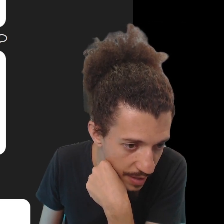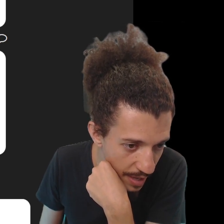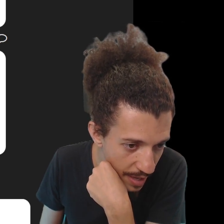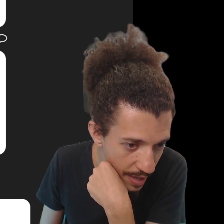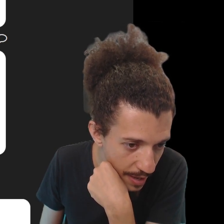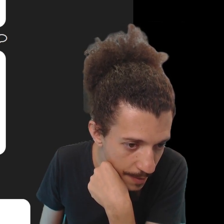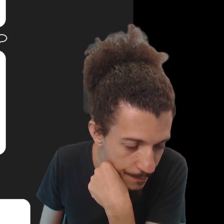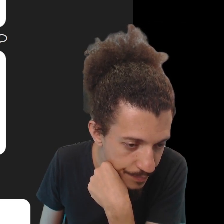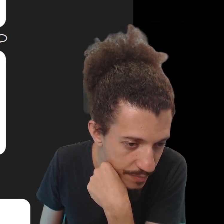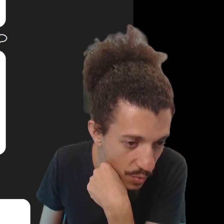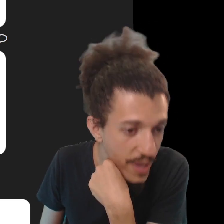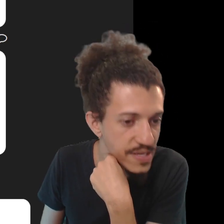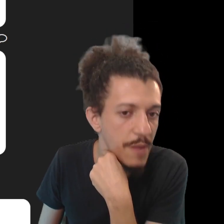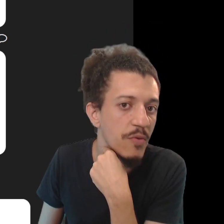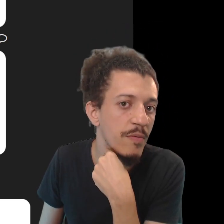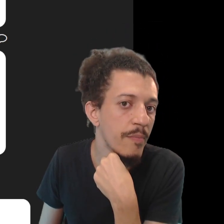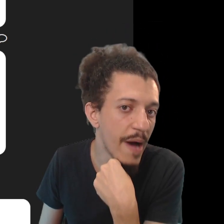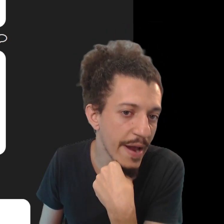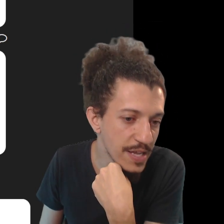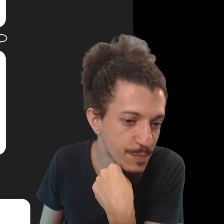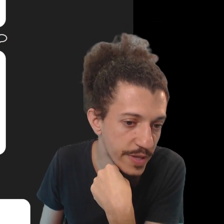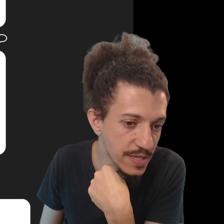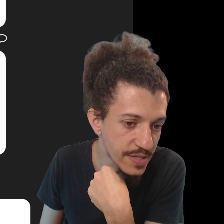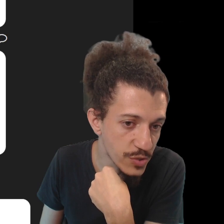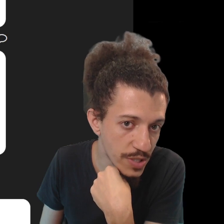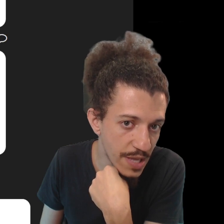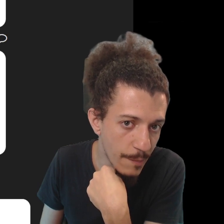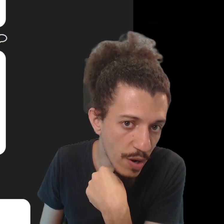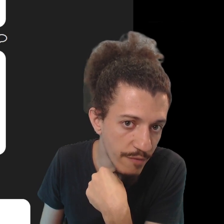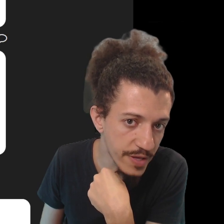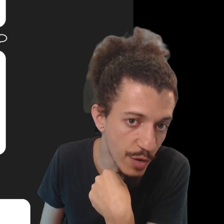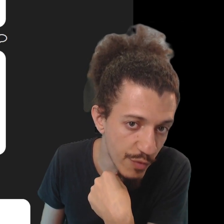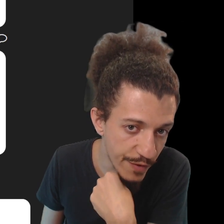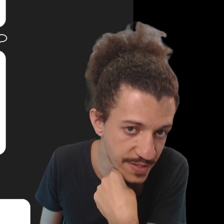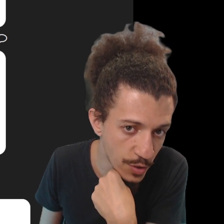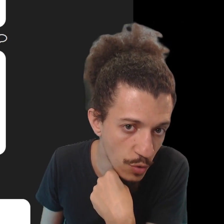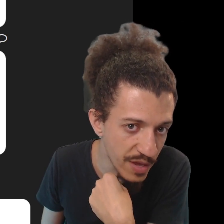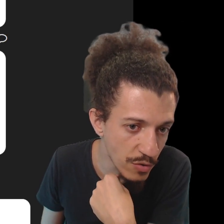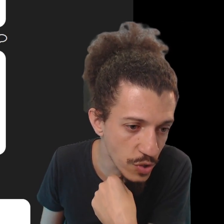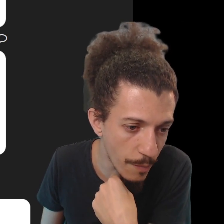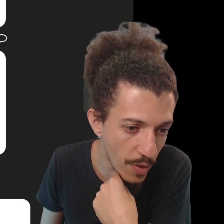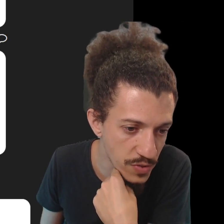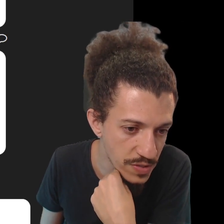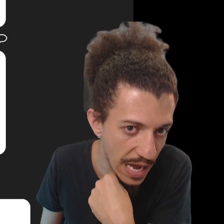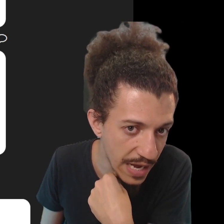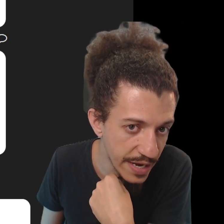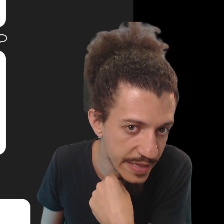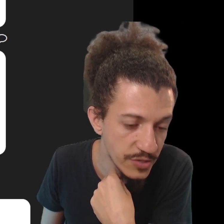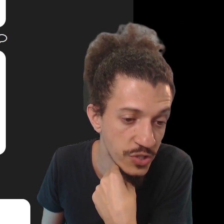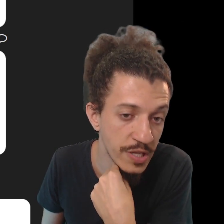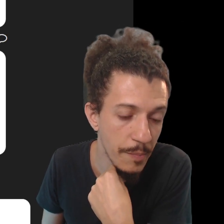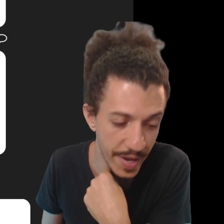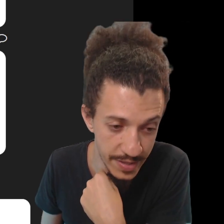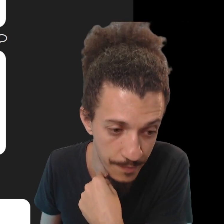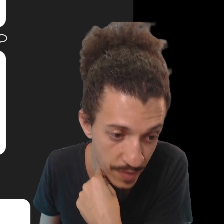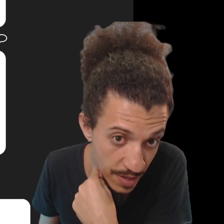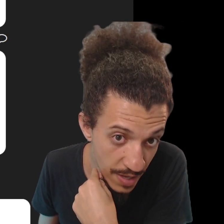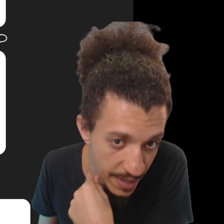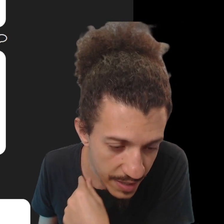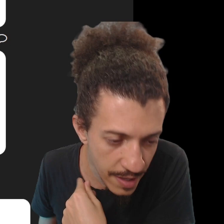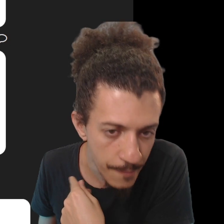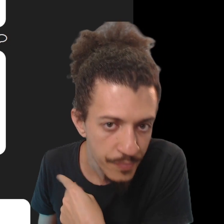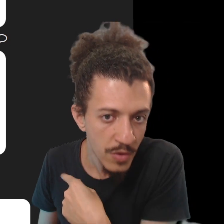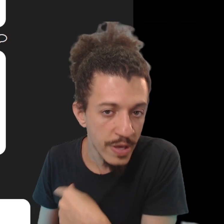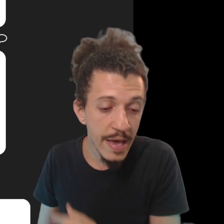um exemplo. Para responder as questões da prova, que eu vou fazer no domingo, só posso usar caneta de tinta preta.